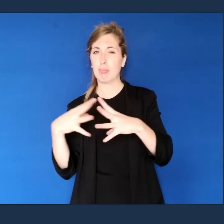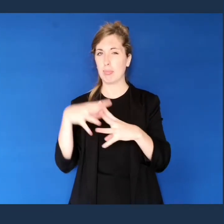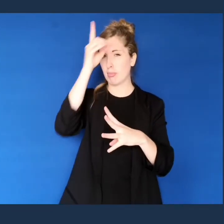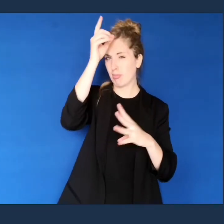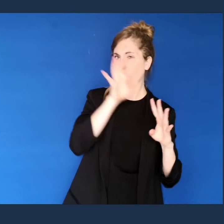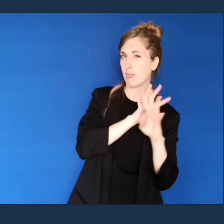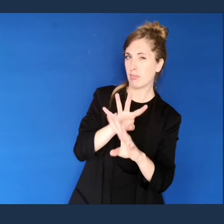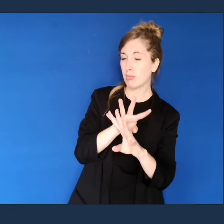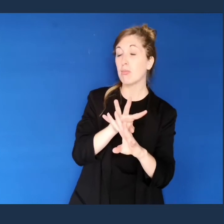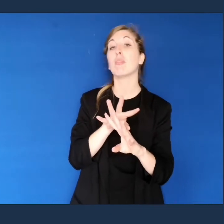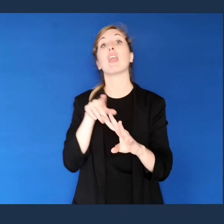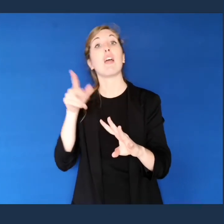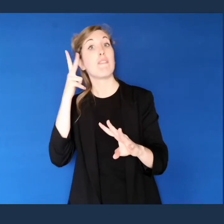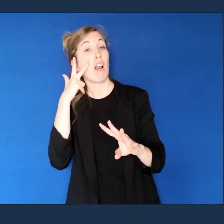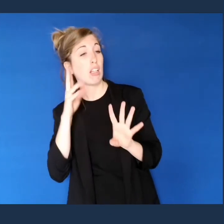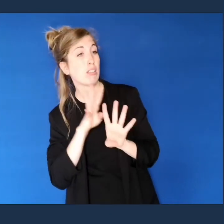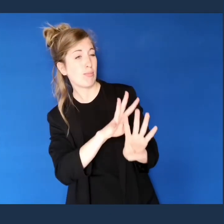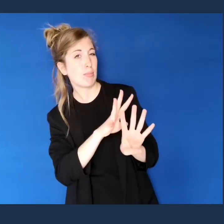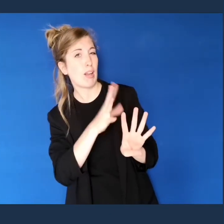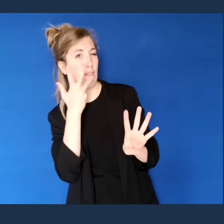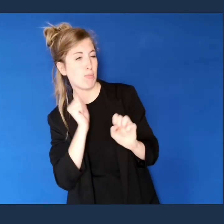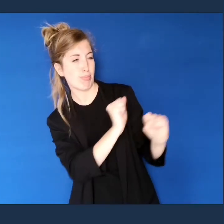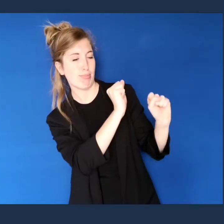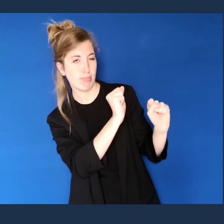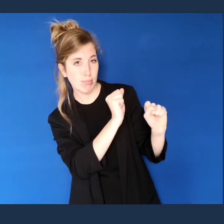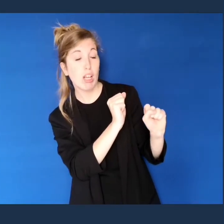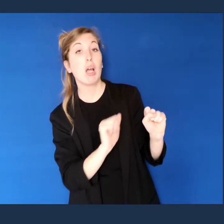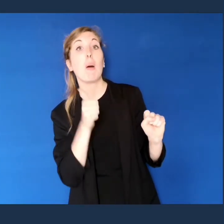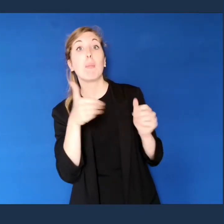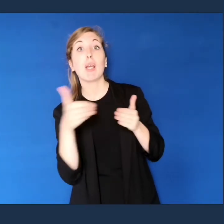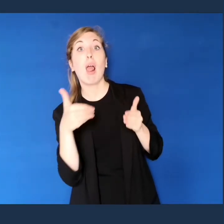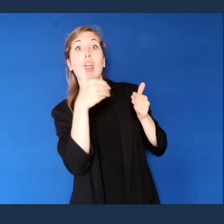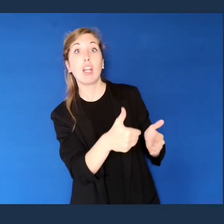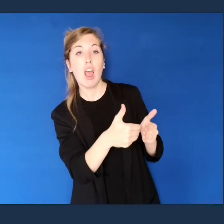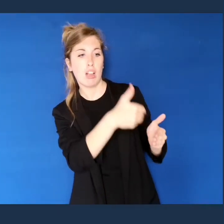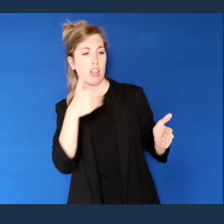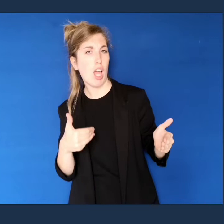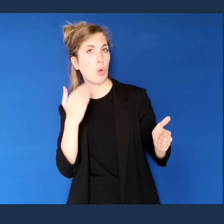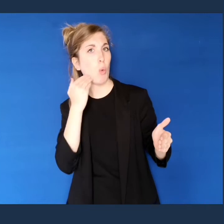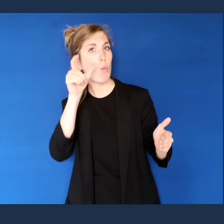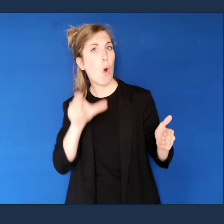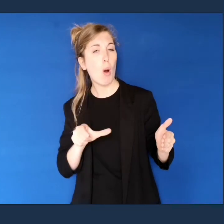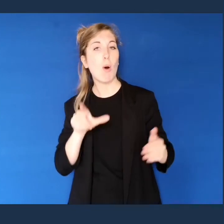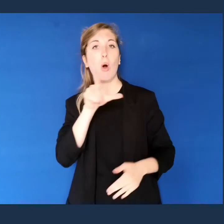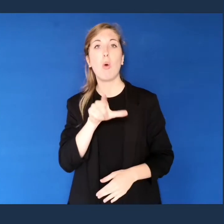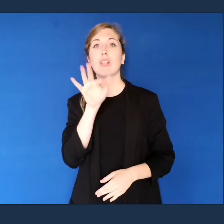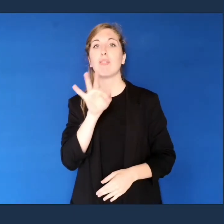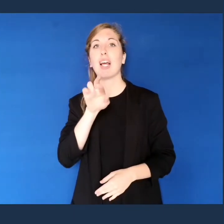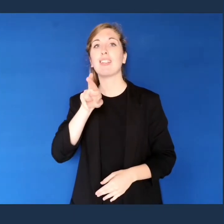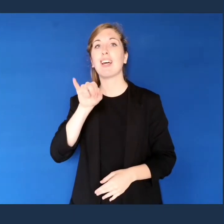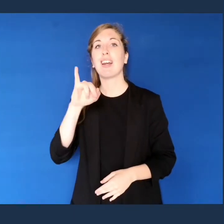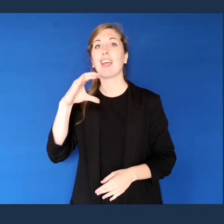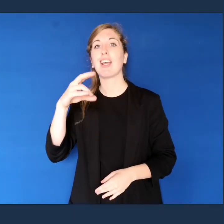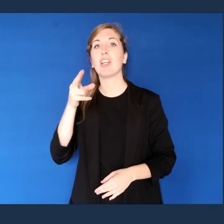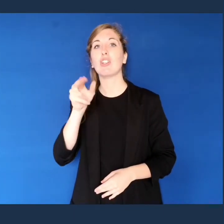cercando di respingere quello tedesco. Dietro le linee francesi c'è un uomo, un certo Louis Fry Richardson.